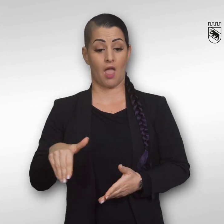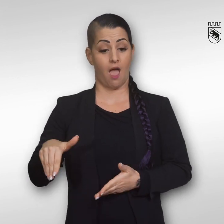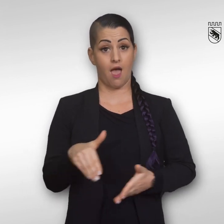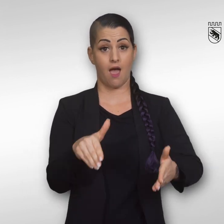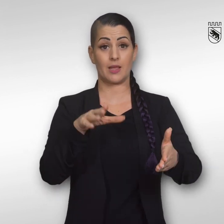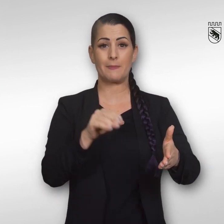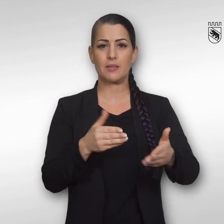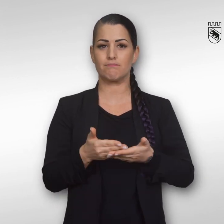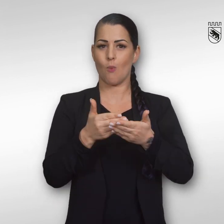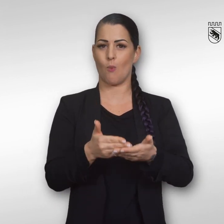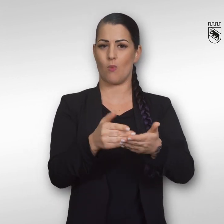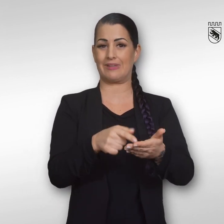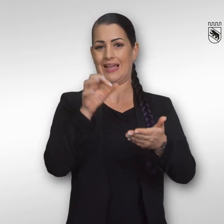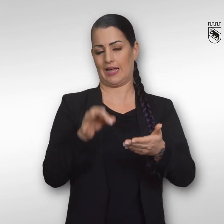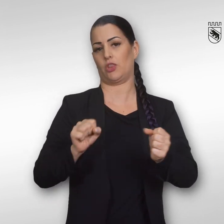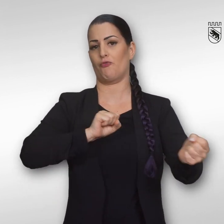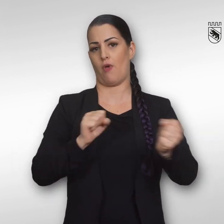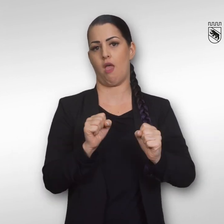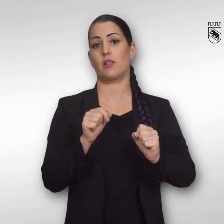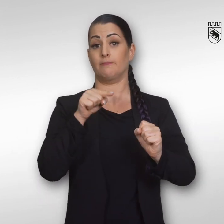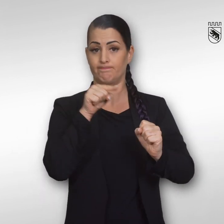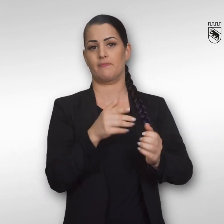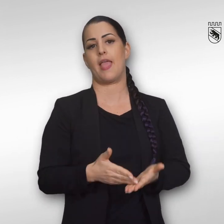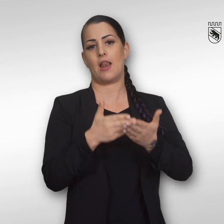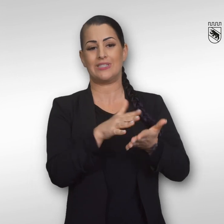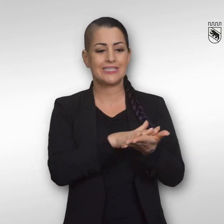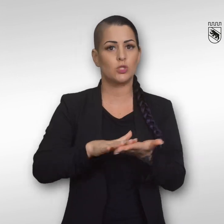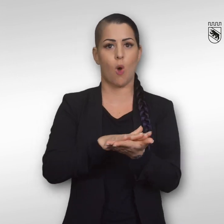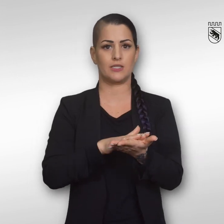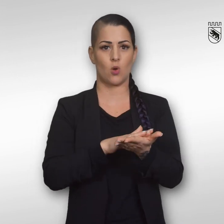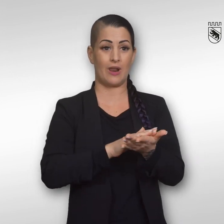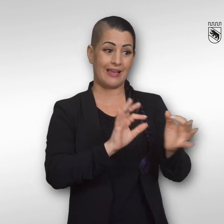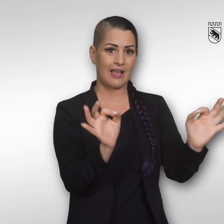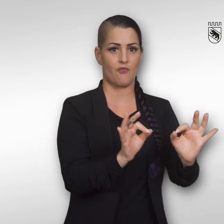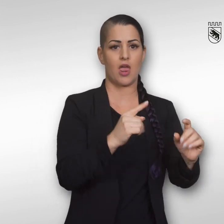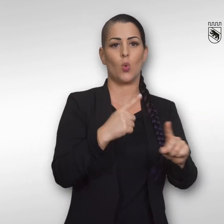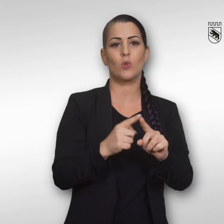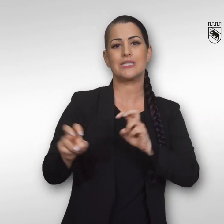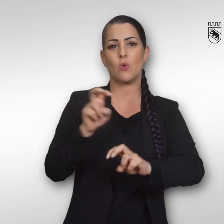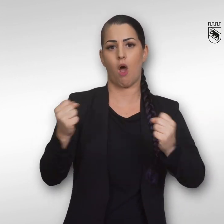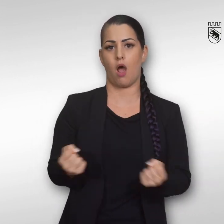Richtiges Verhalten mit dem Boot auf der Aare hilft, gefährliche Situationen und Suchaktionen zu verhindern.